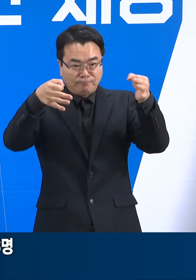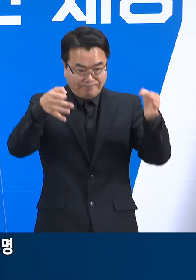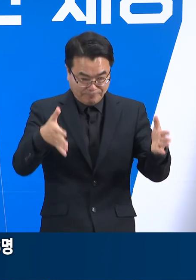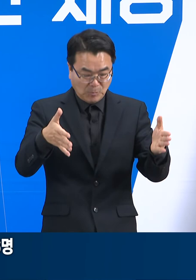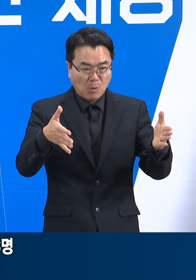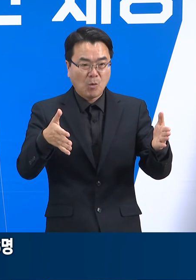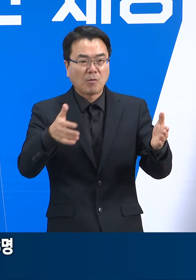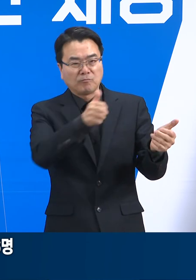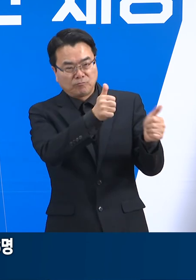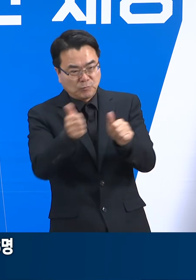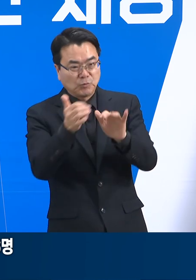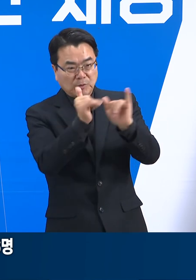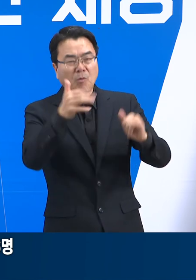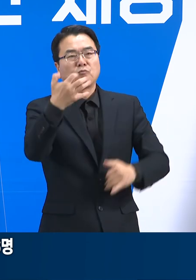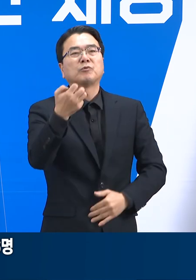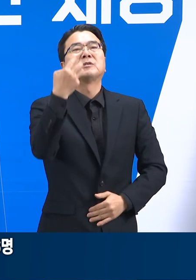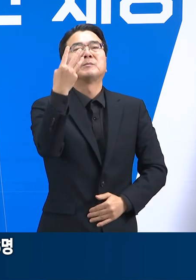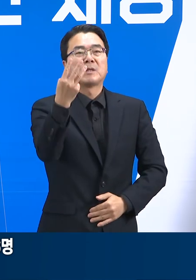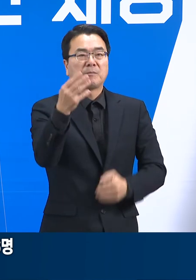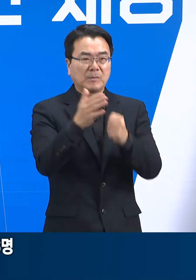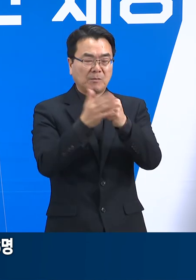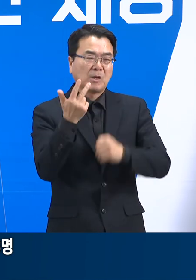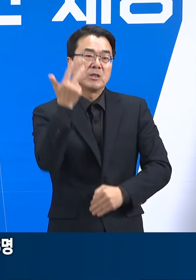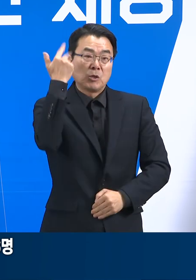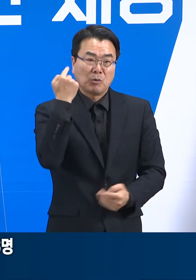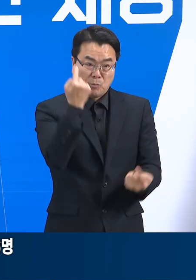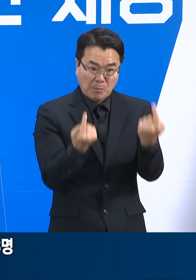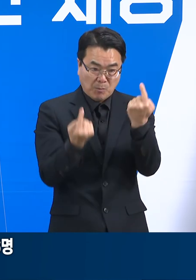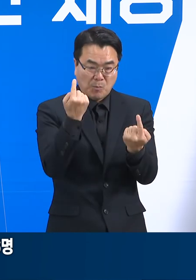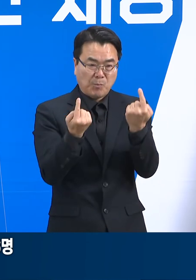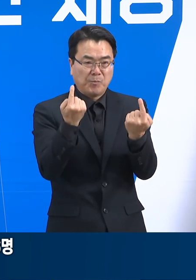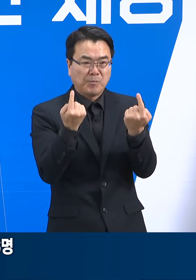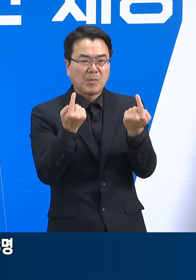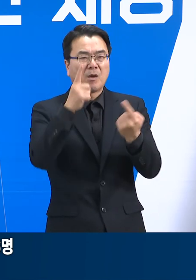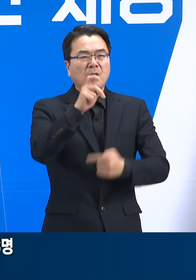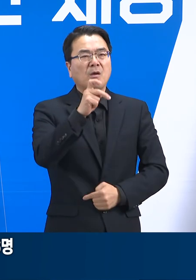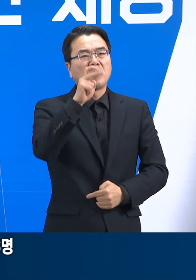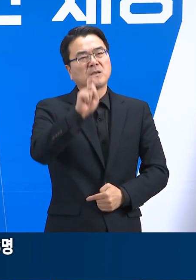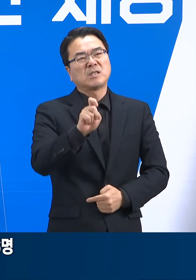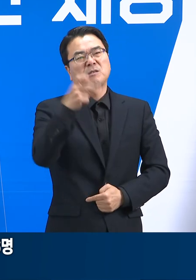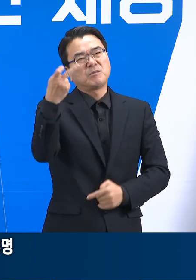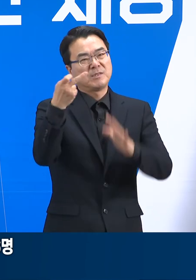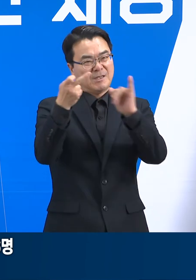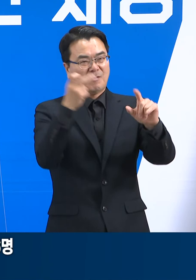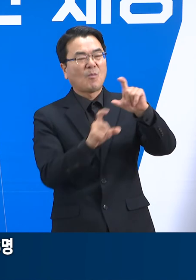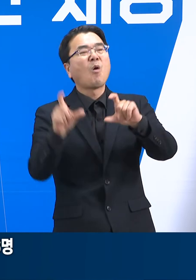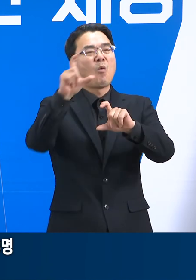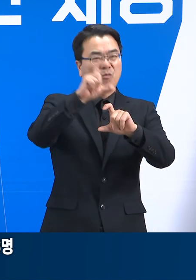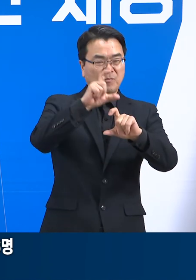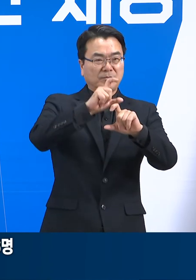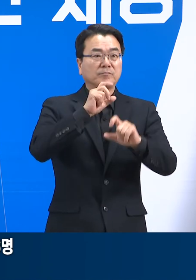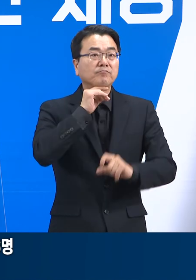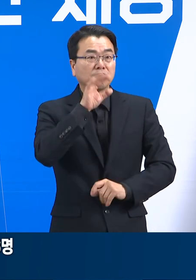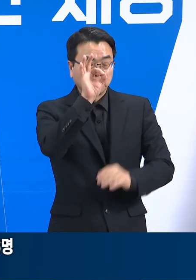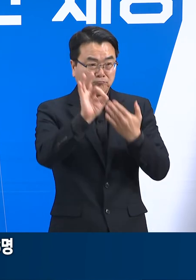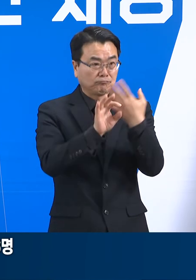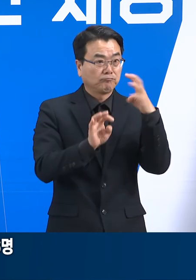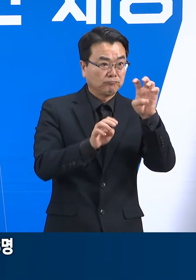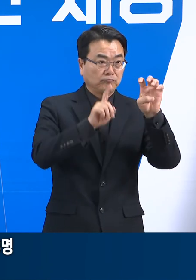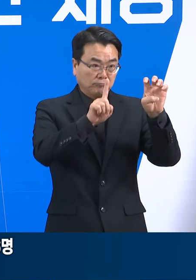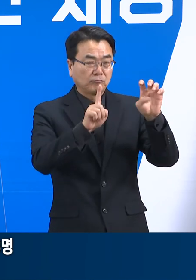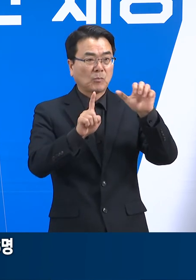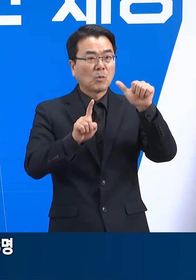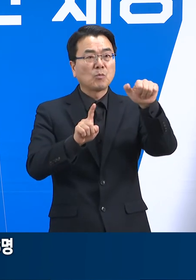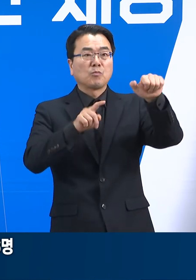도내 사망자는 93명으로 전주 81명 대비 12명 증가했습니다. 연령별로는 40대 1명